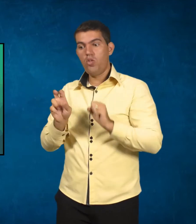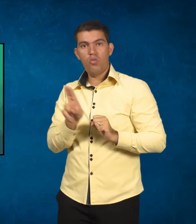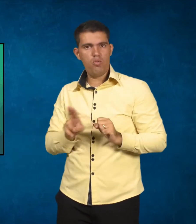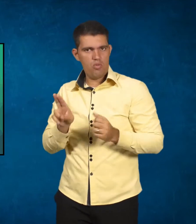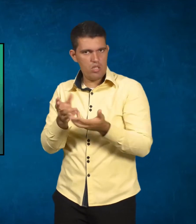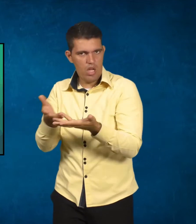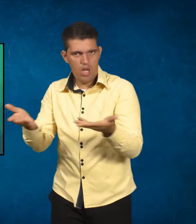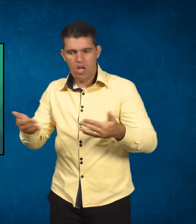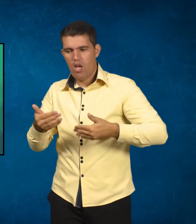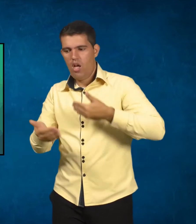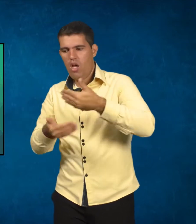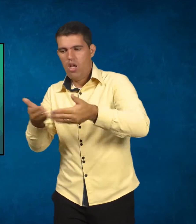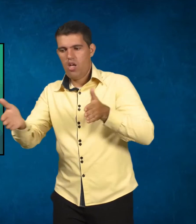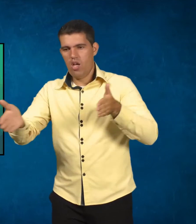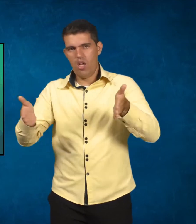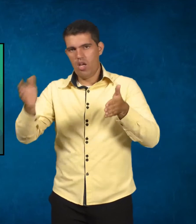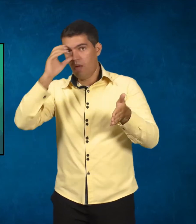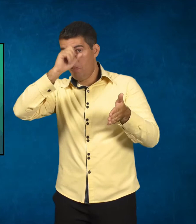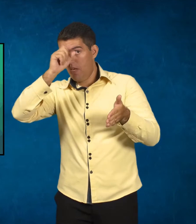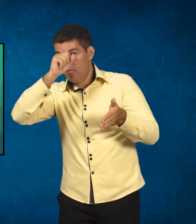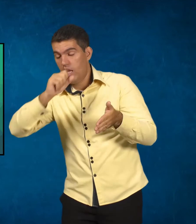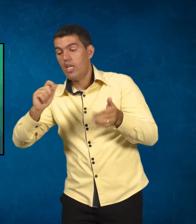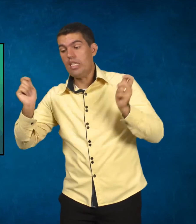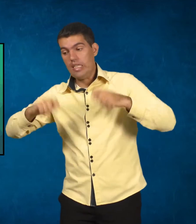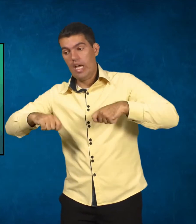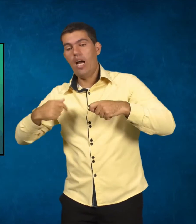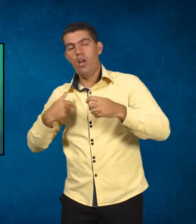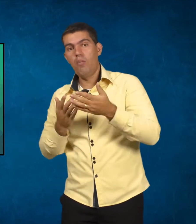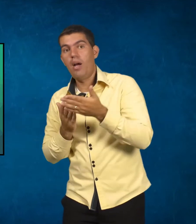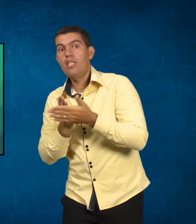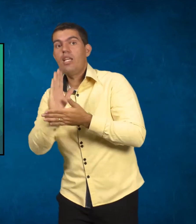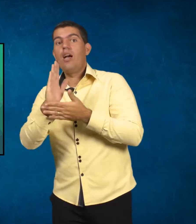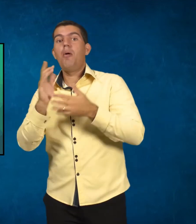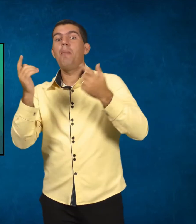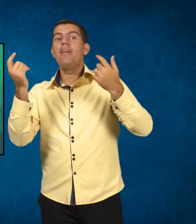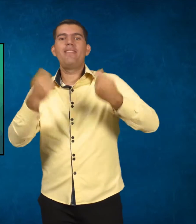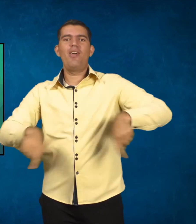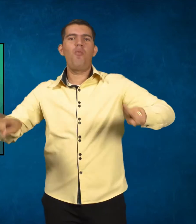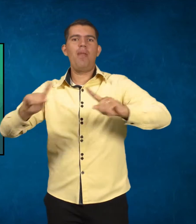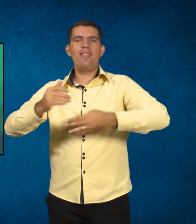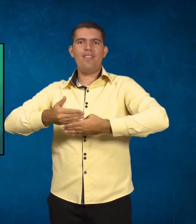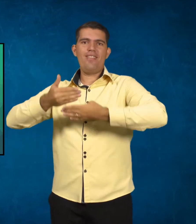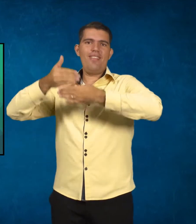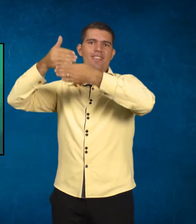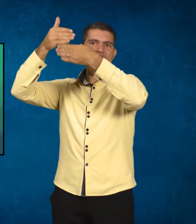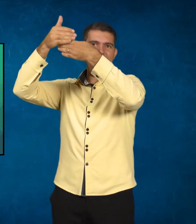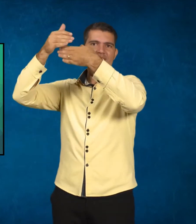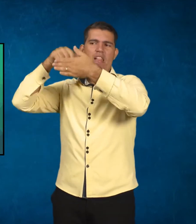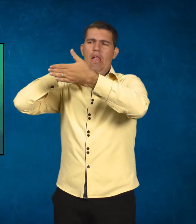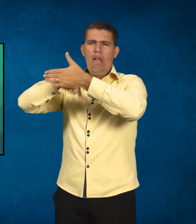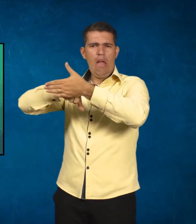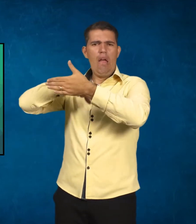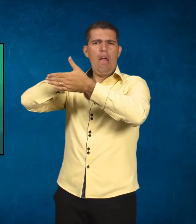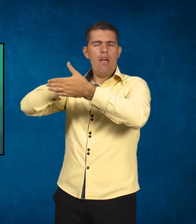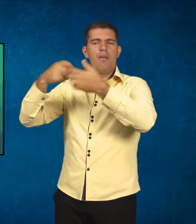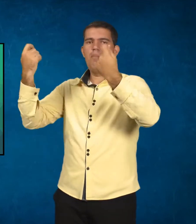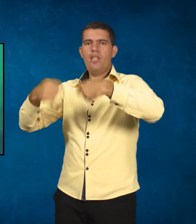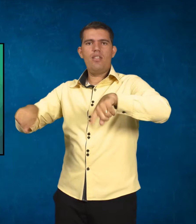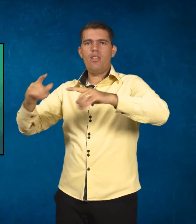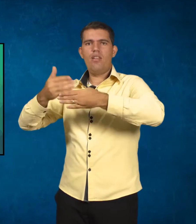etapa de aprendizagem, lidar com aquela aprendizagem, sem que haja um obstáculo, por exemplo, que impeça a passar por aquilo. E a defesa